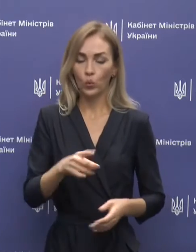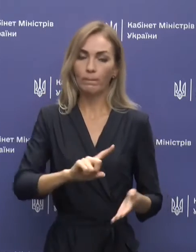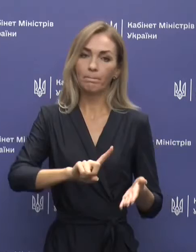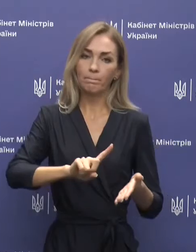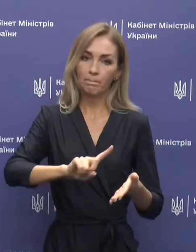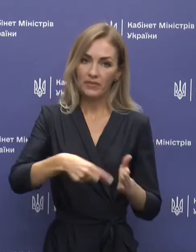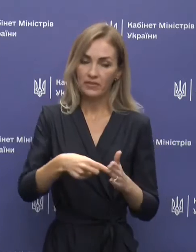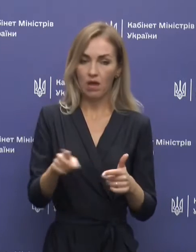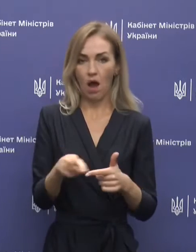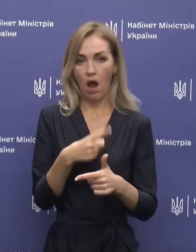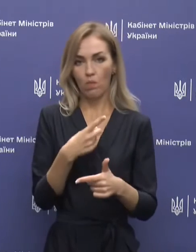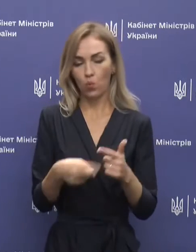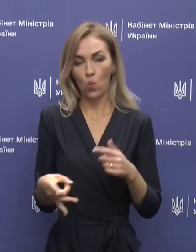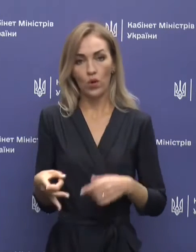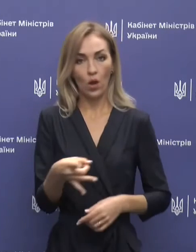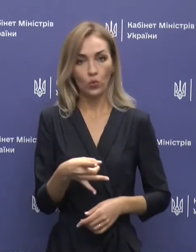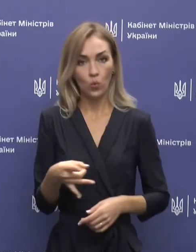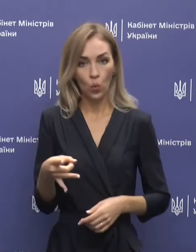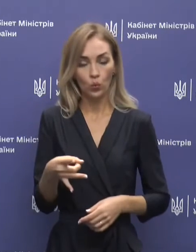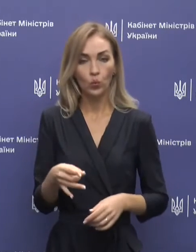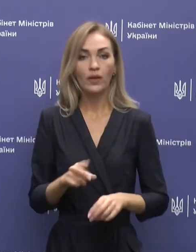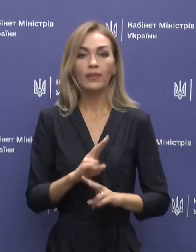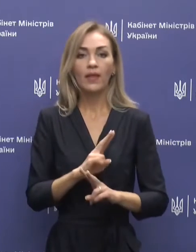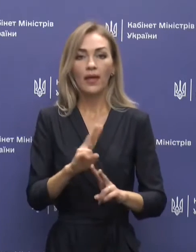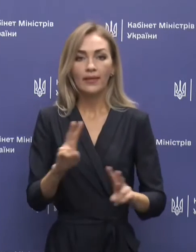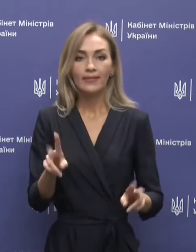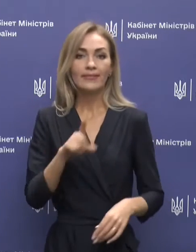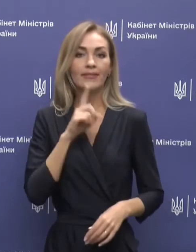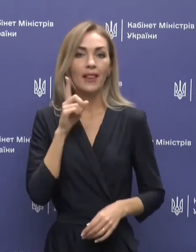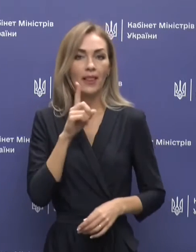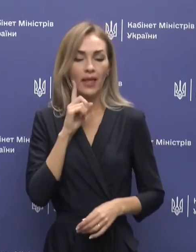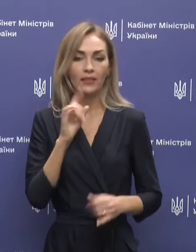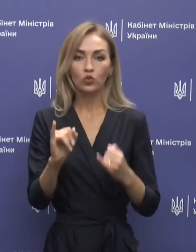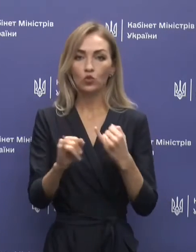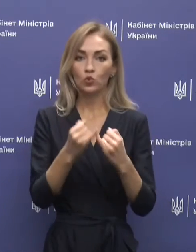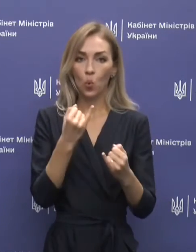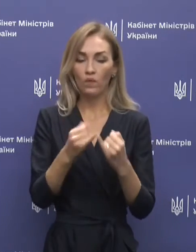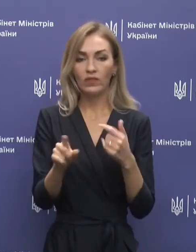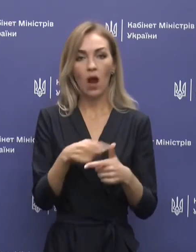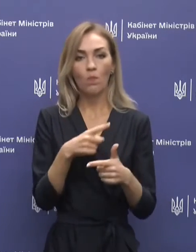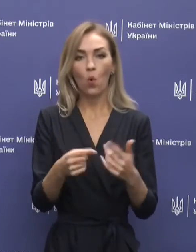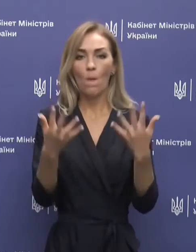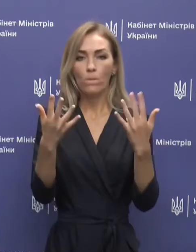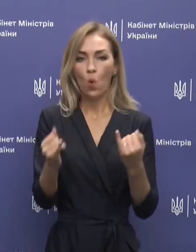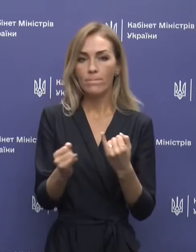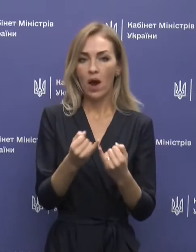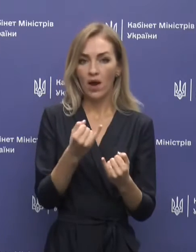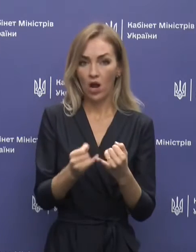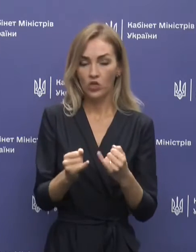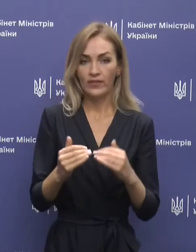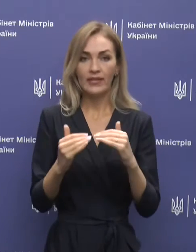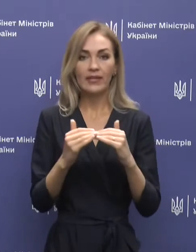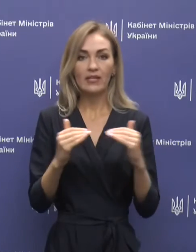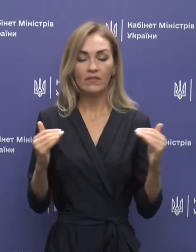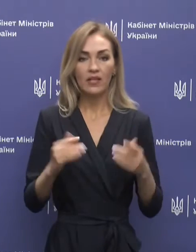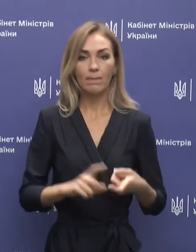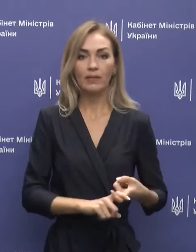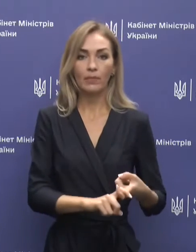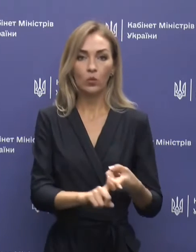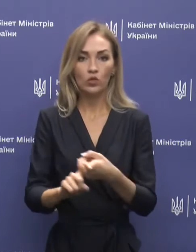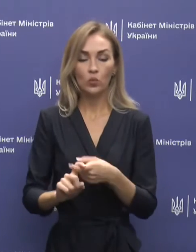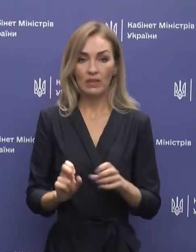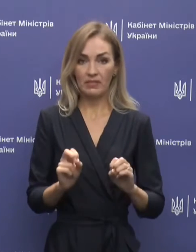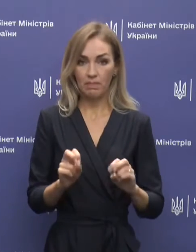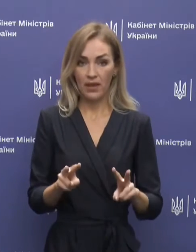міста або району, на який установлений зелений, жовтий або помаранчевий рівень епідемічної небезпеки